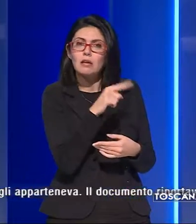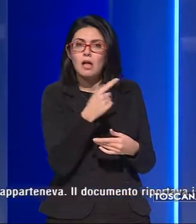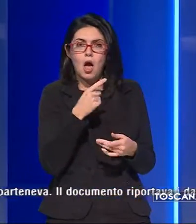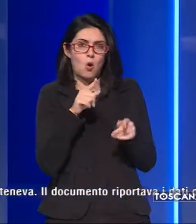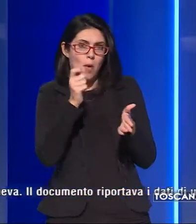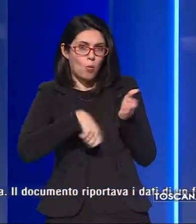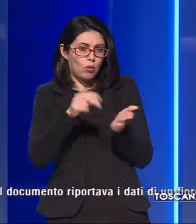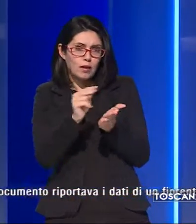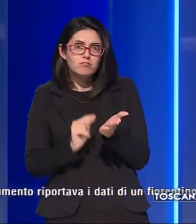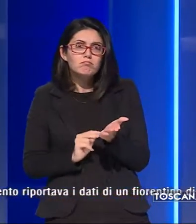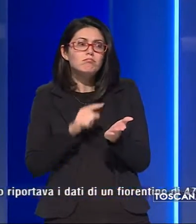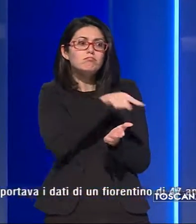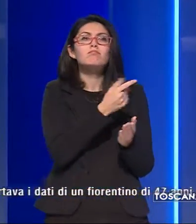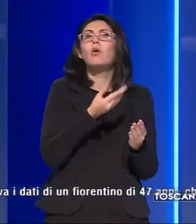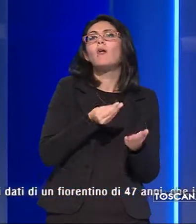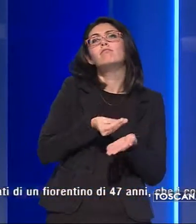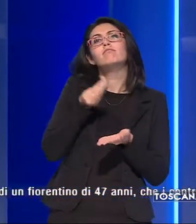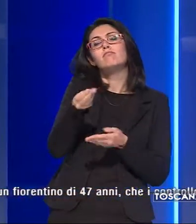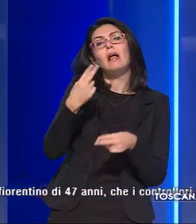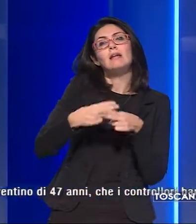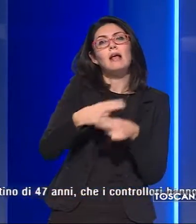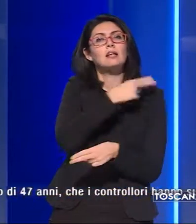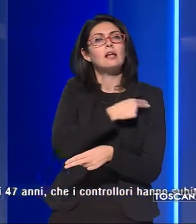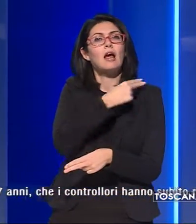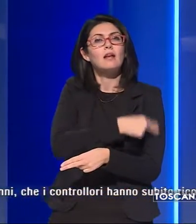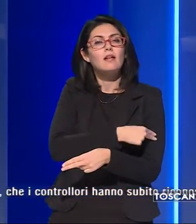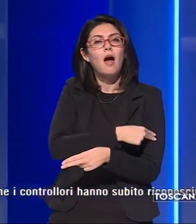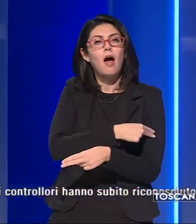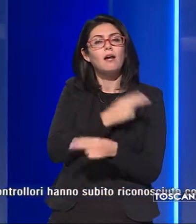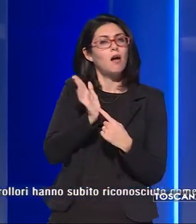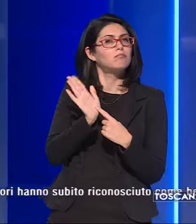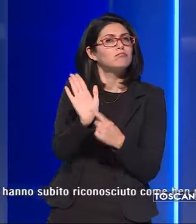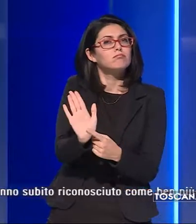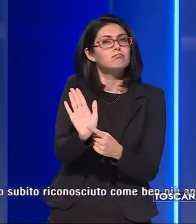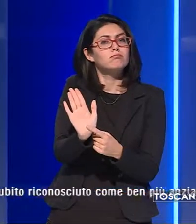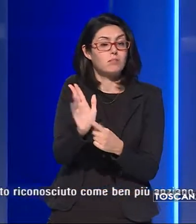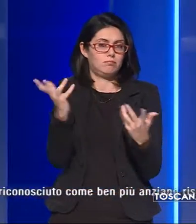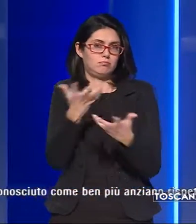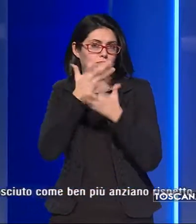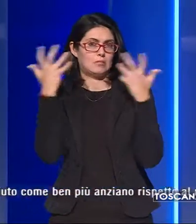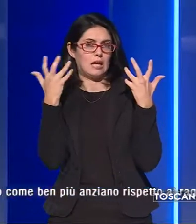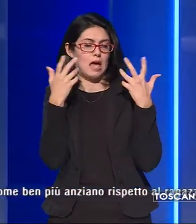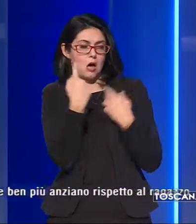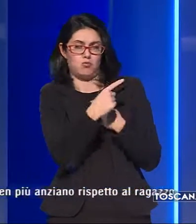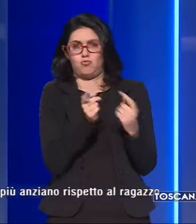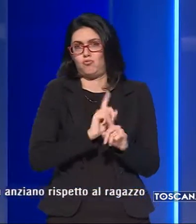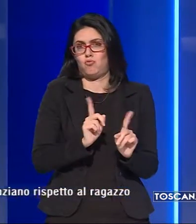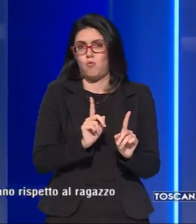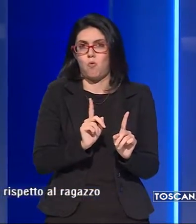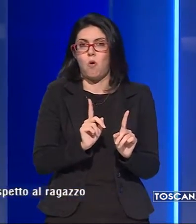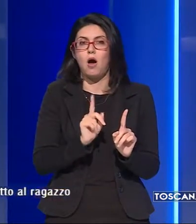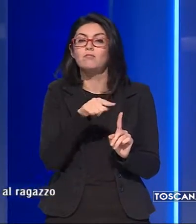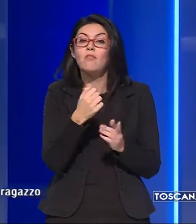compilare la multa, il giovane ha tirato fuori una tessera sanitaria che con ogni evidenza non gli apparteneva. Il